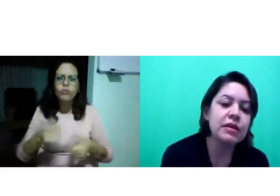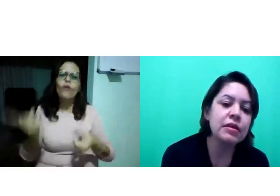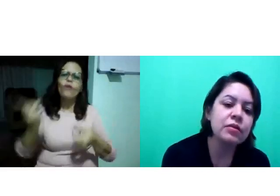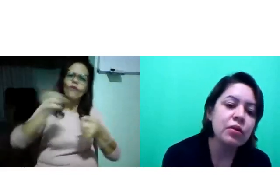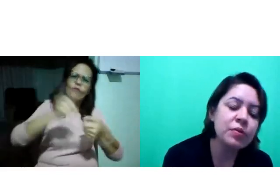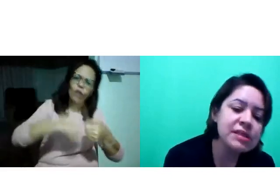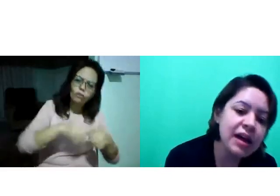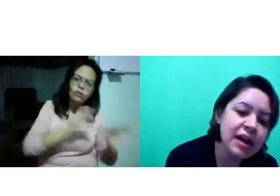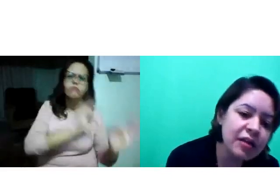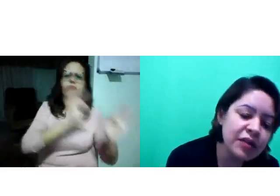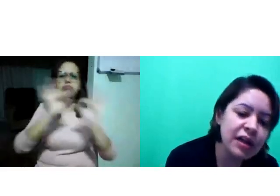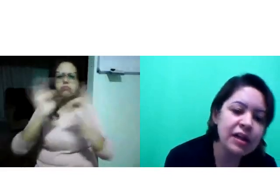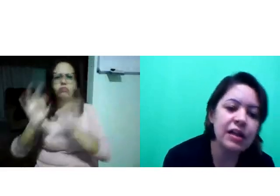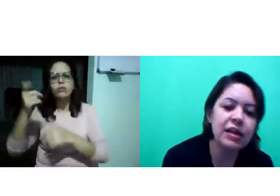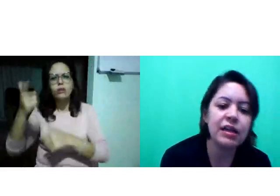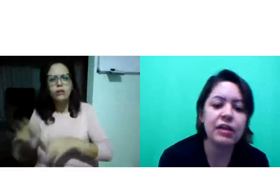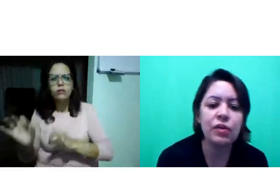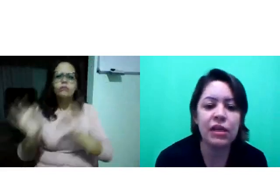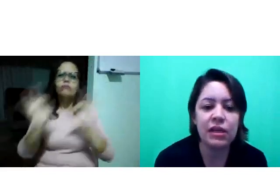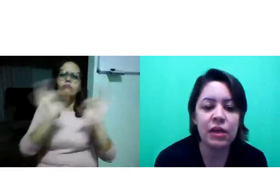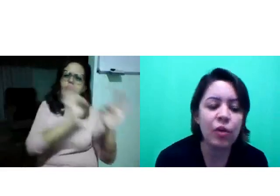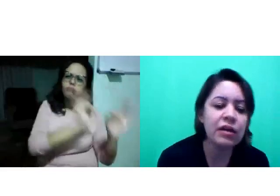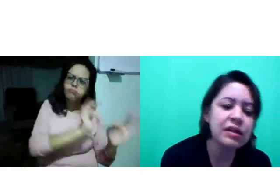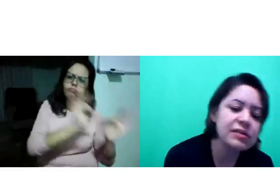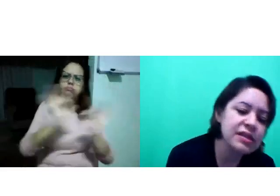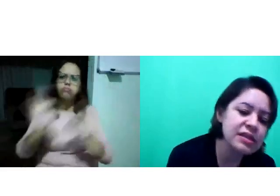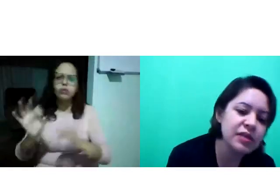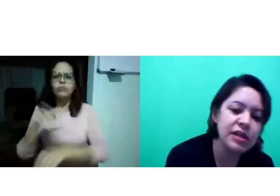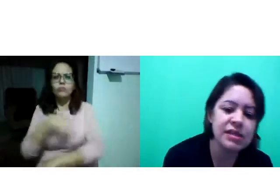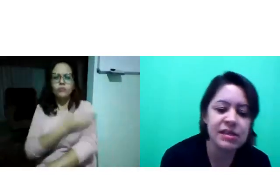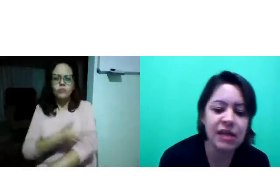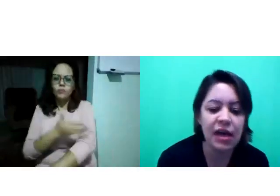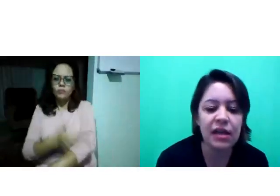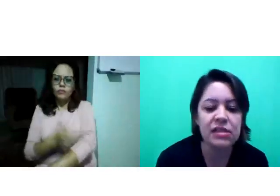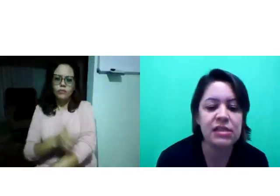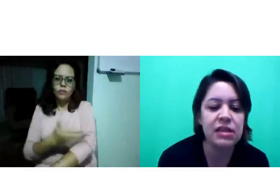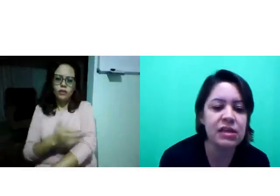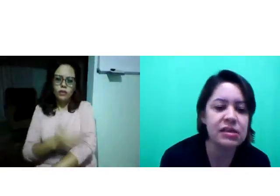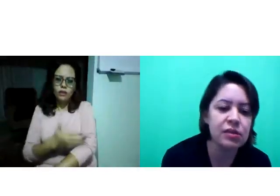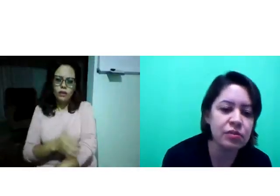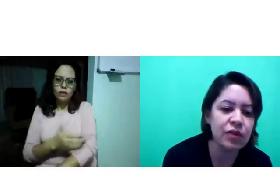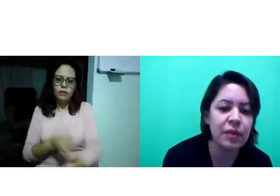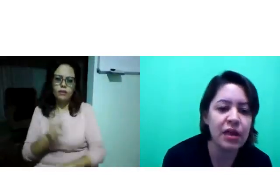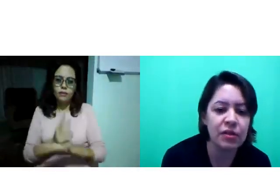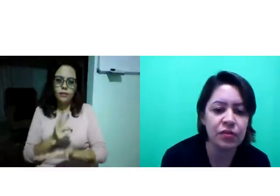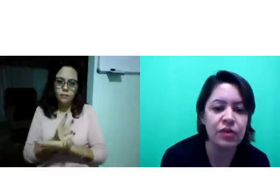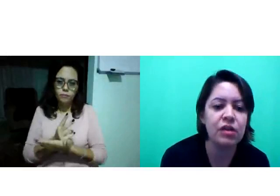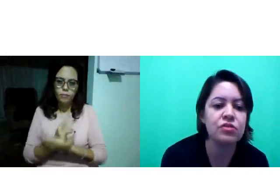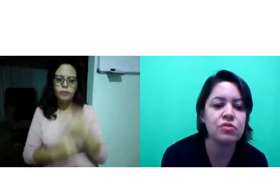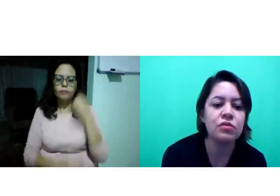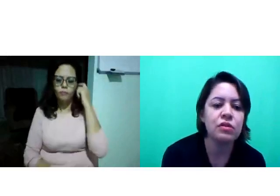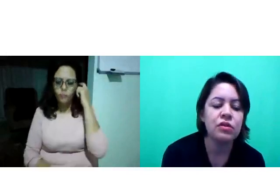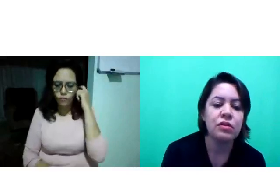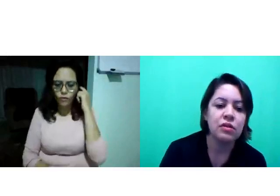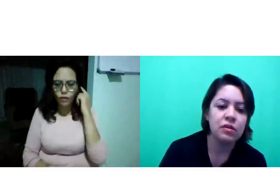Então, observem ali, clica no link, quantas vezes forem necessárias, assistam novamente o